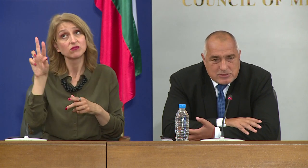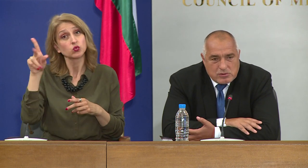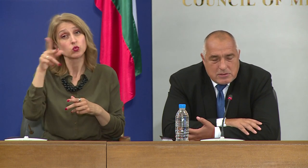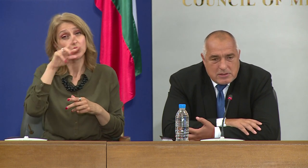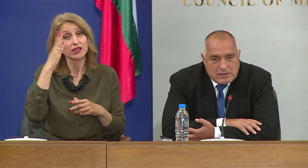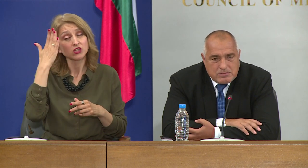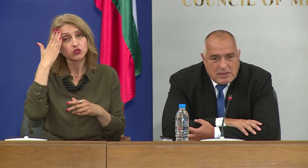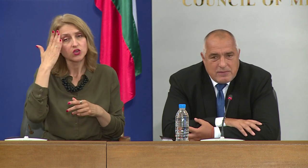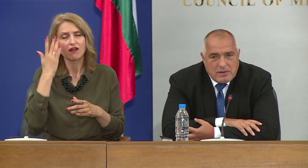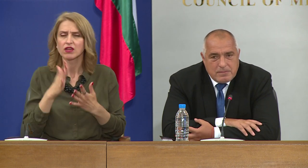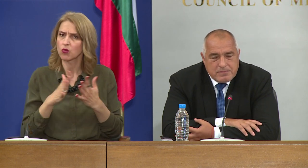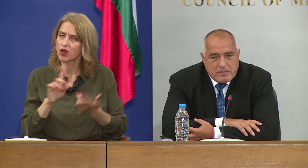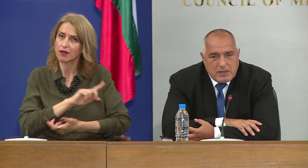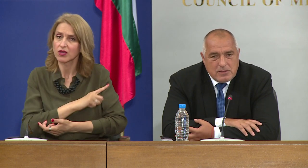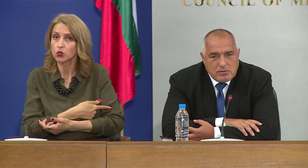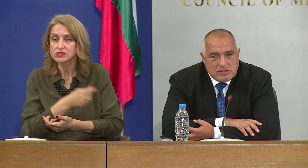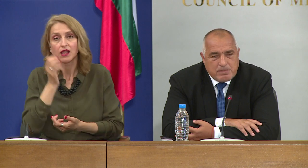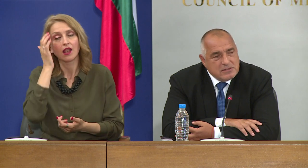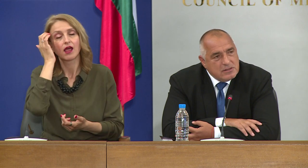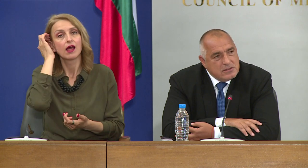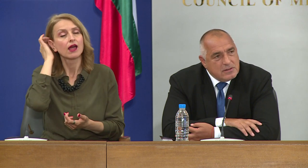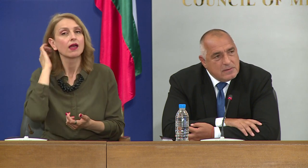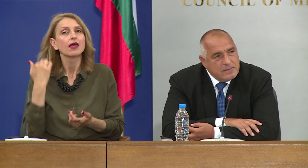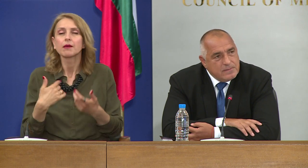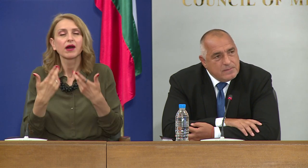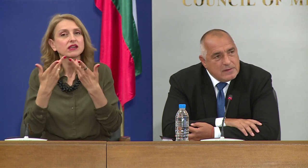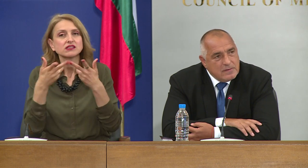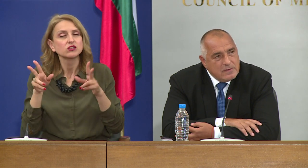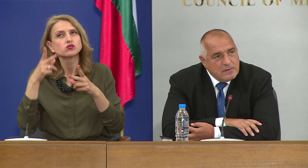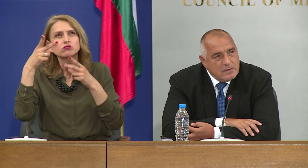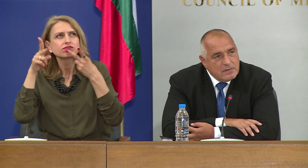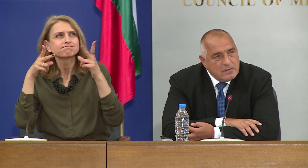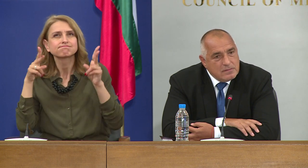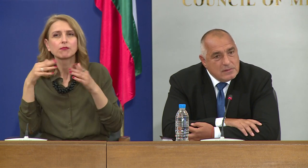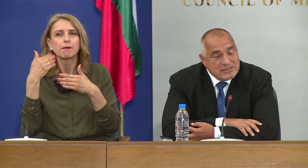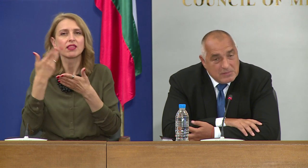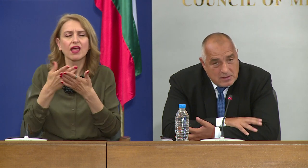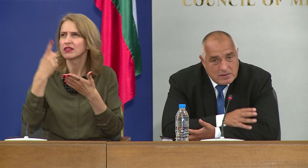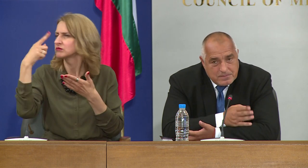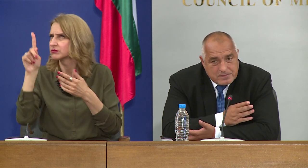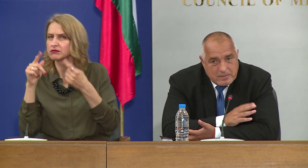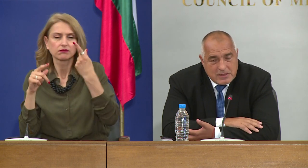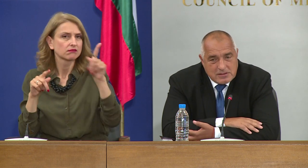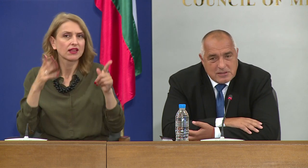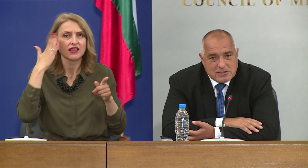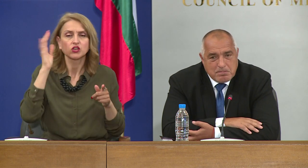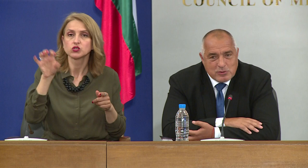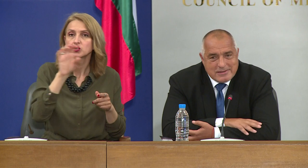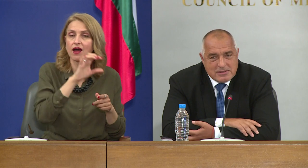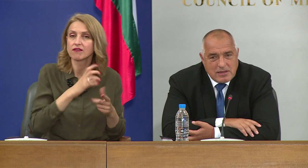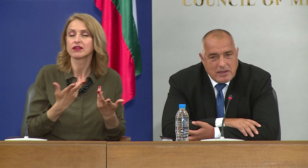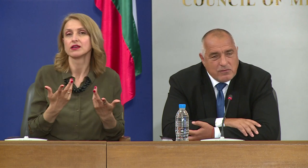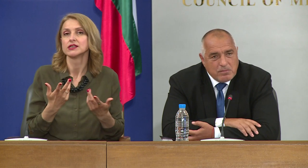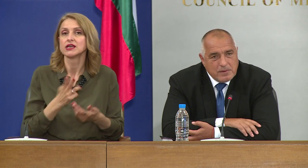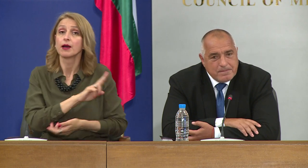Рязко се разминава мнението на специалистите, на самия медицински